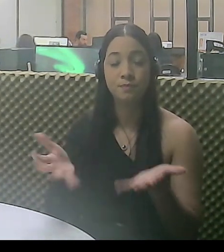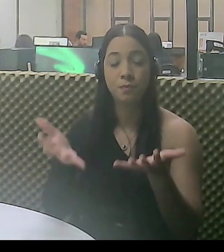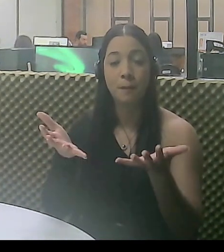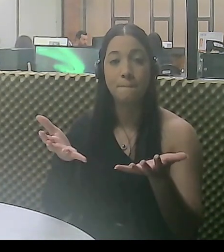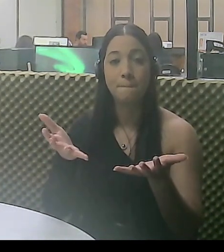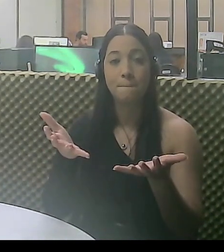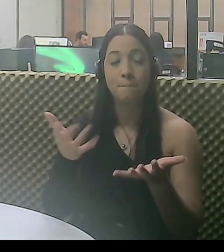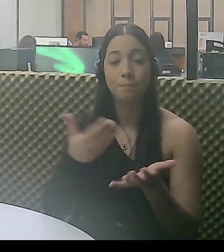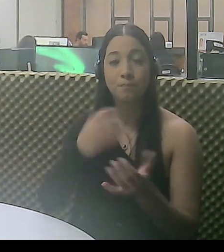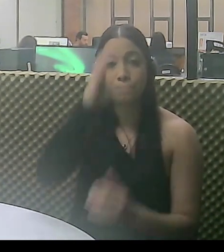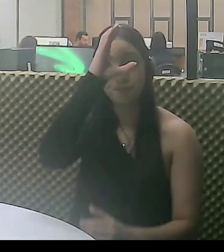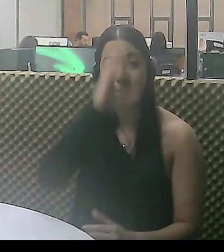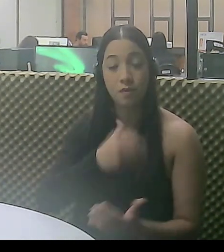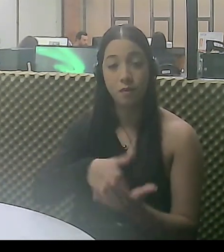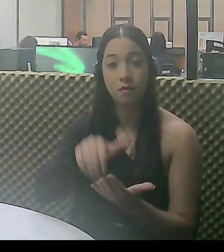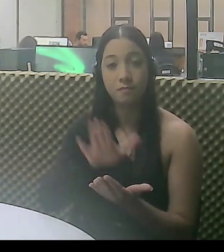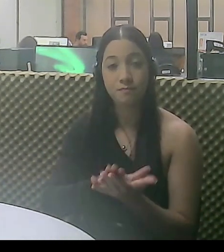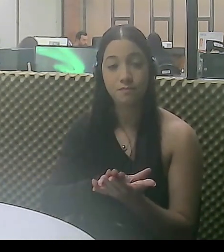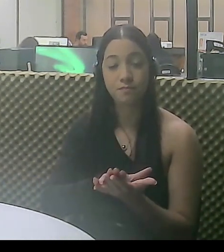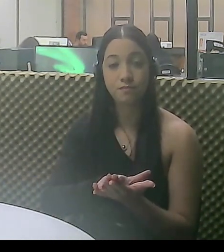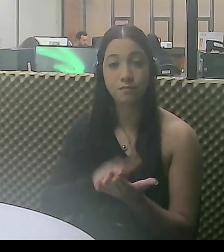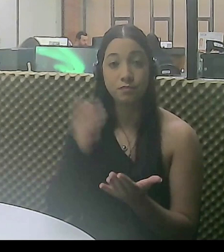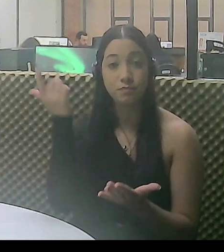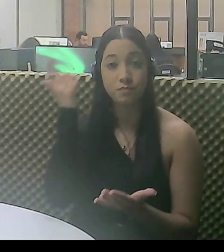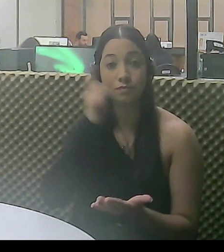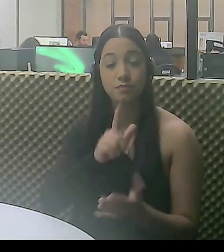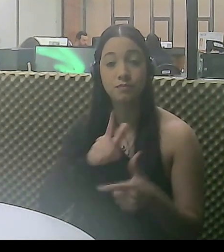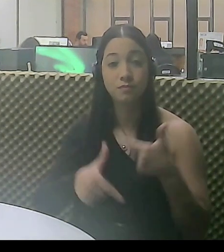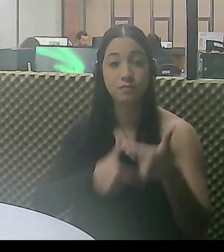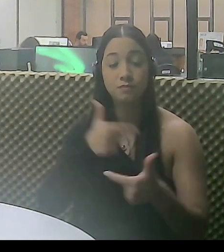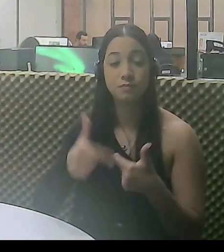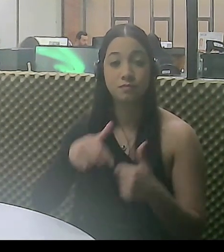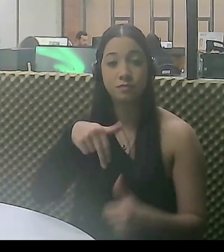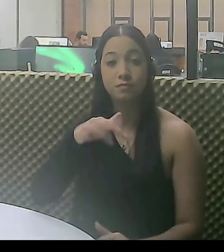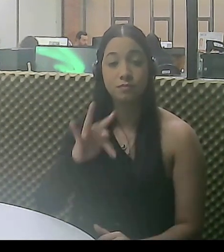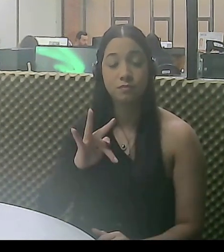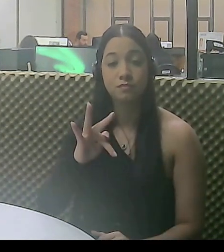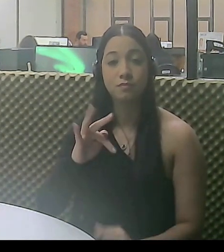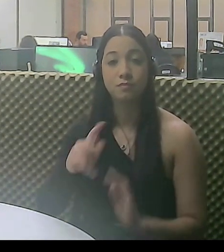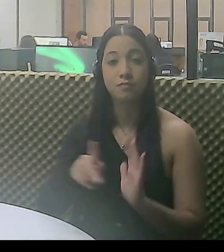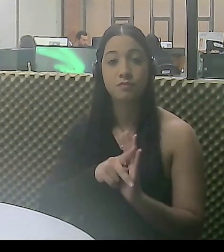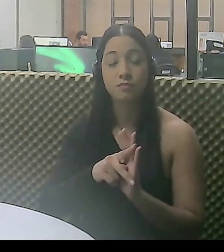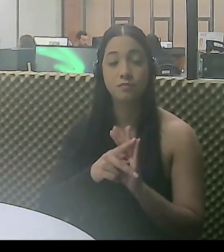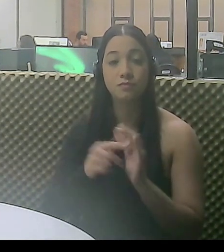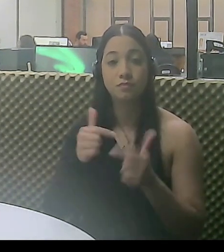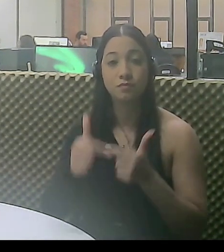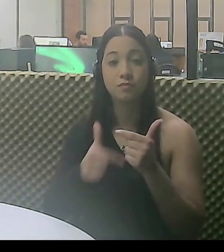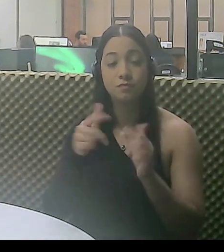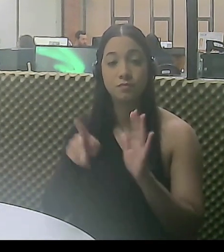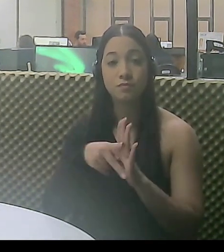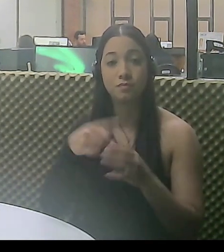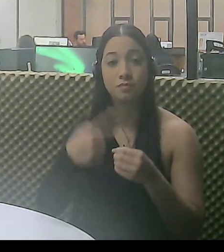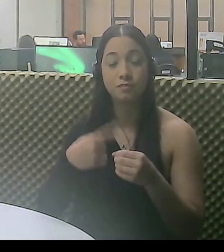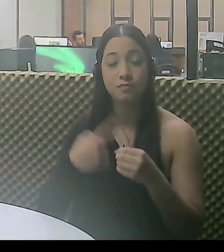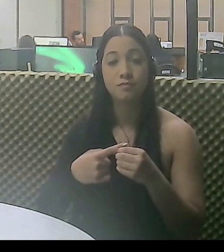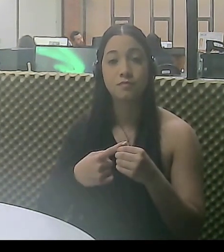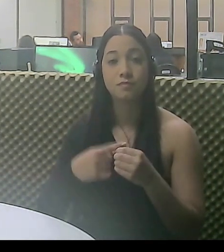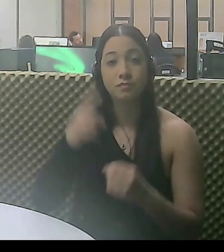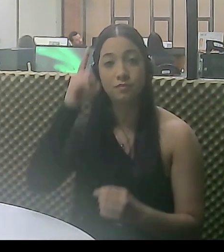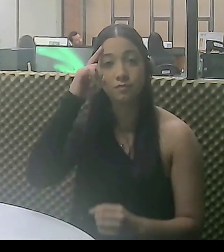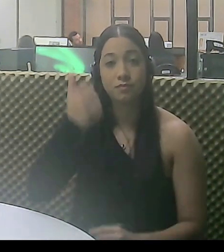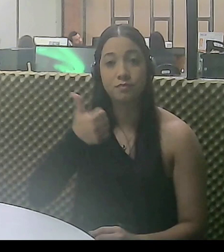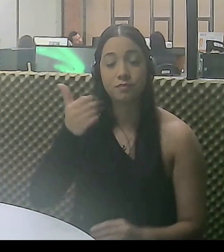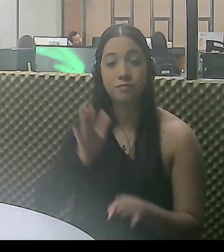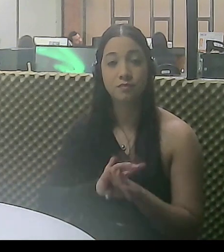a cidadania fiscal. Quem tomar notas fiscais de serviços eletrônicas emitidas por prestadores de serviço da cidade, entre os dias